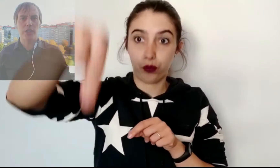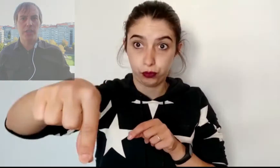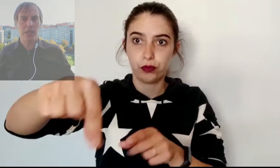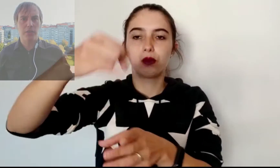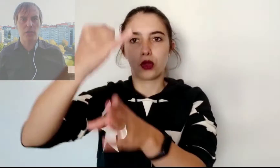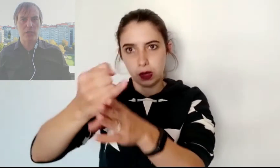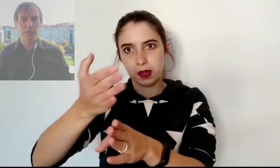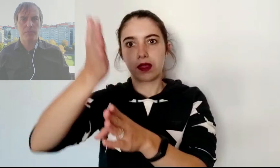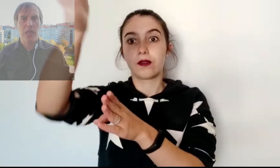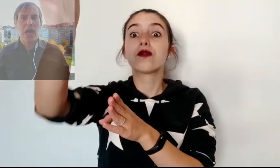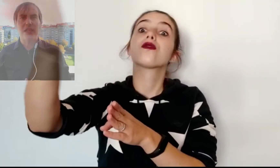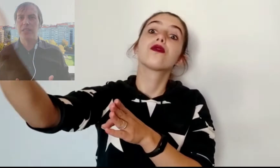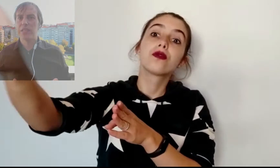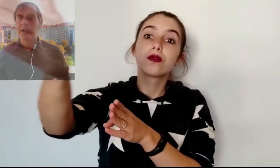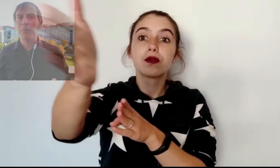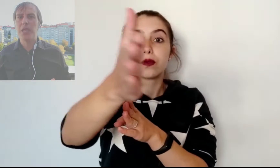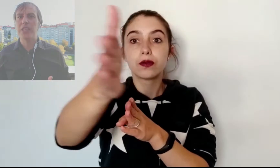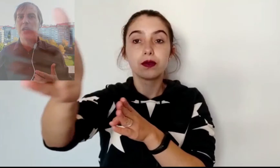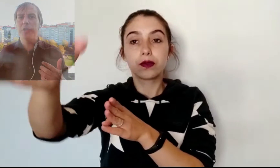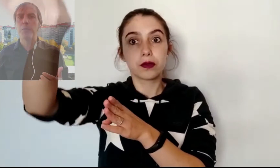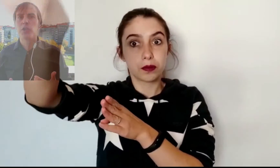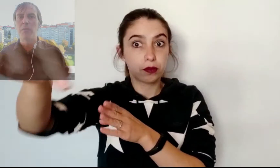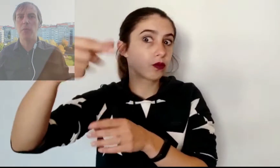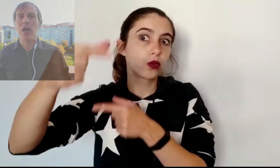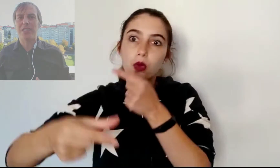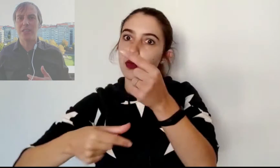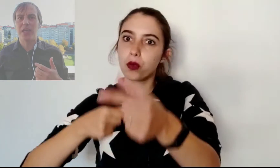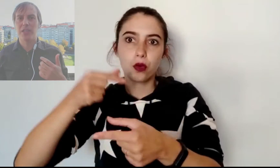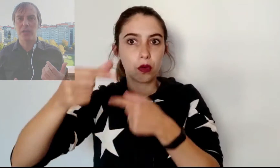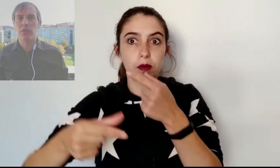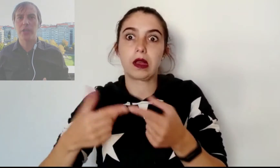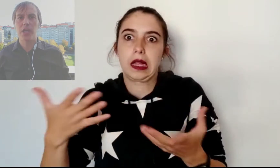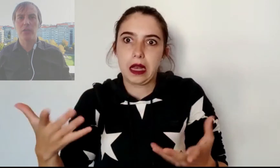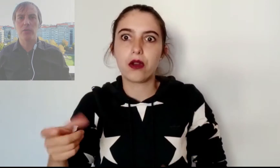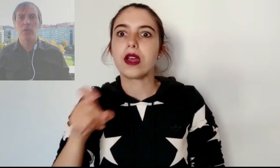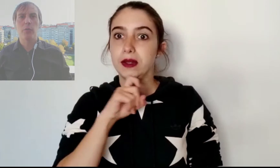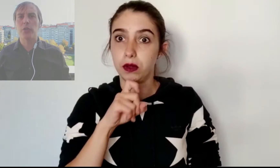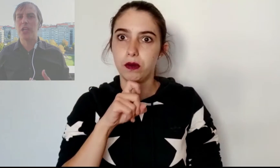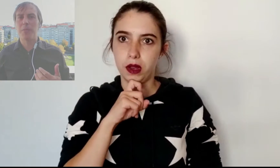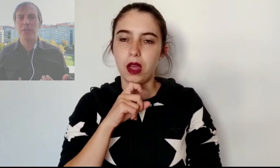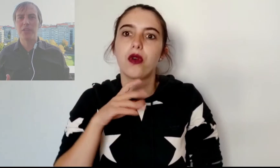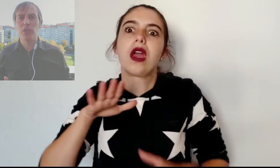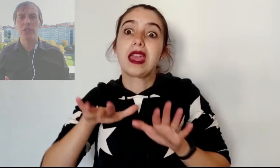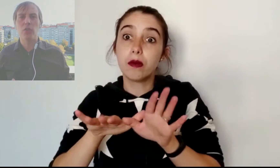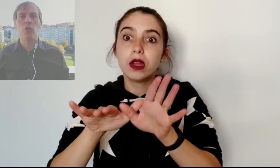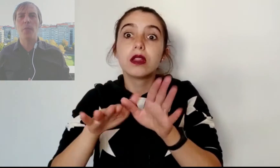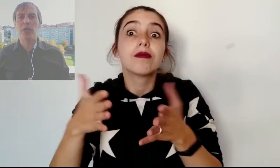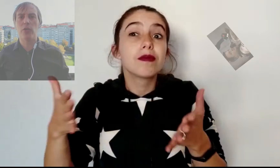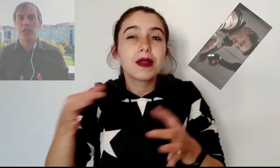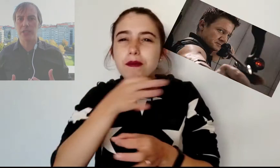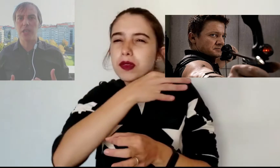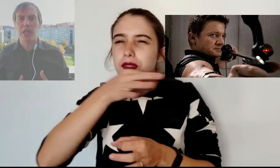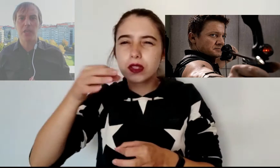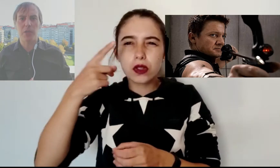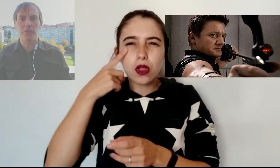indicaciones. Así de simple y al mismo tiempo así de extraordinario, pues la precisión del ojo humano es increíble.